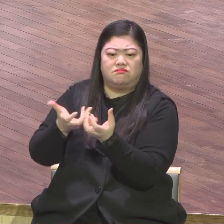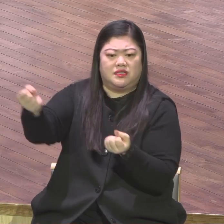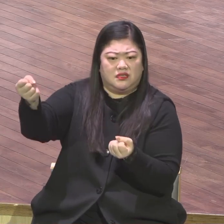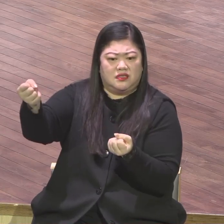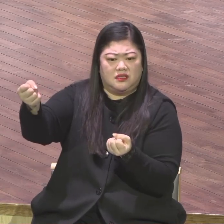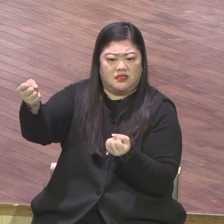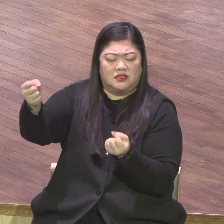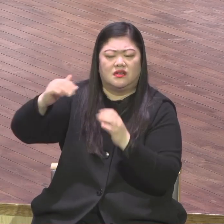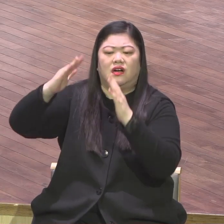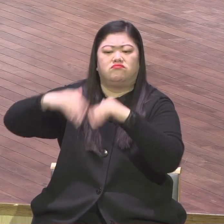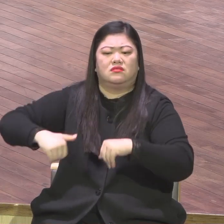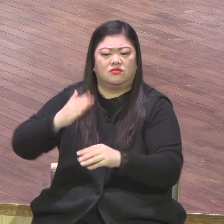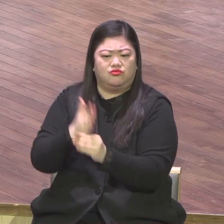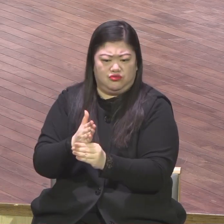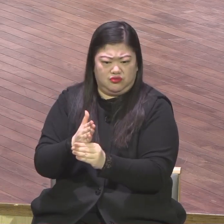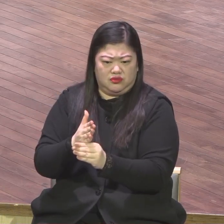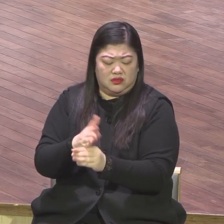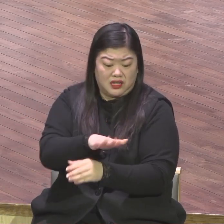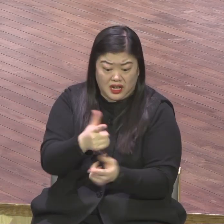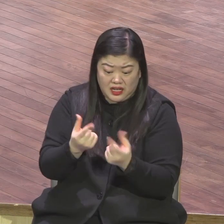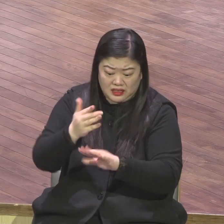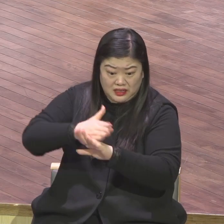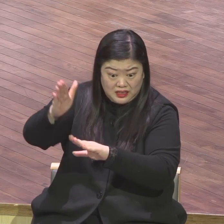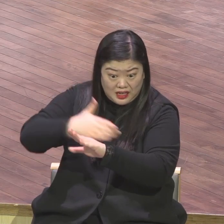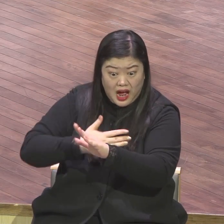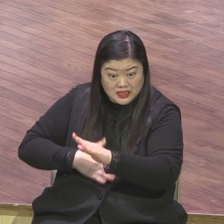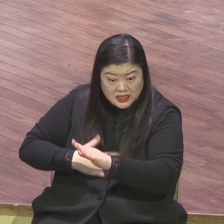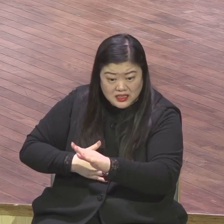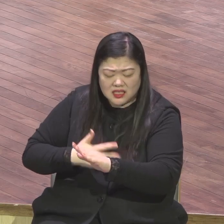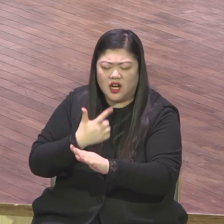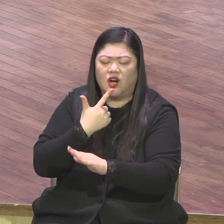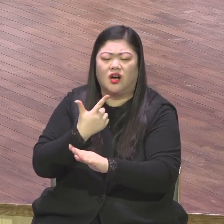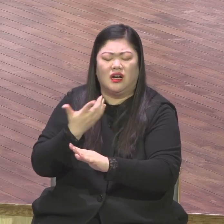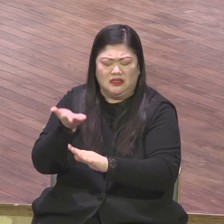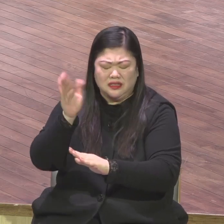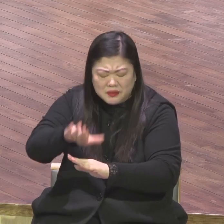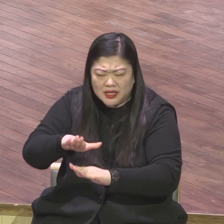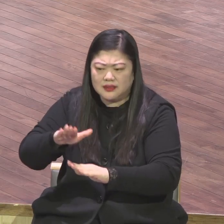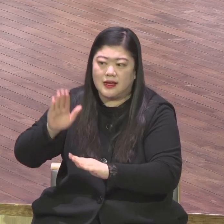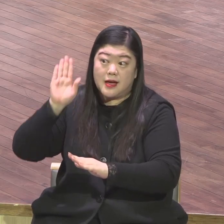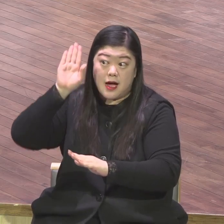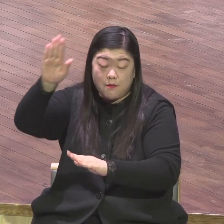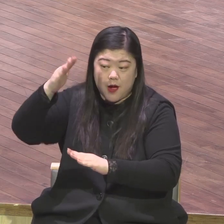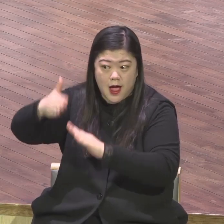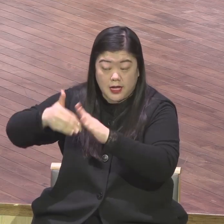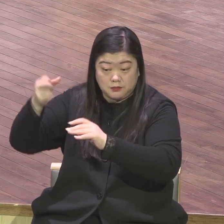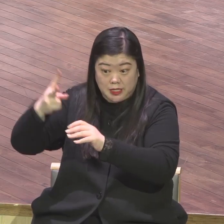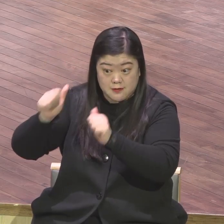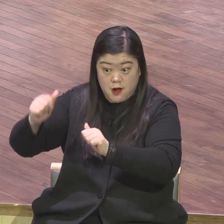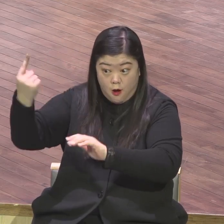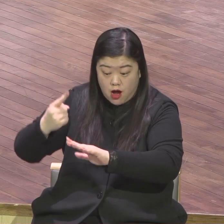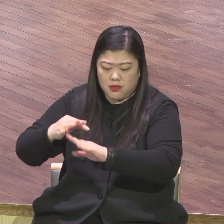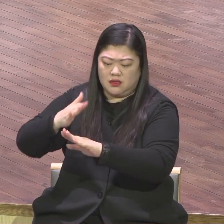무너져있다는 상태 따위시의 장막이 무너진 상태다 따위시의 왕국이 시작할 때 그 위험과 영화는